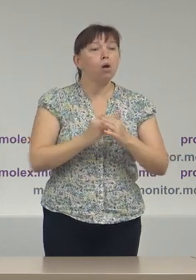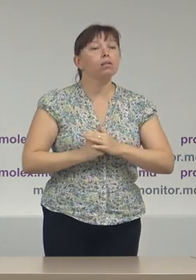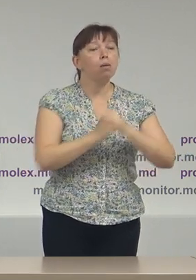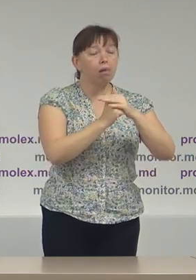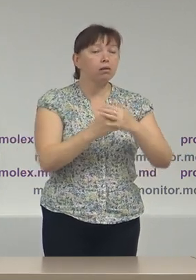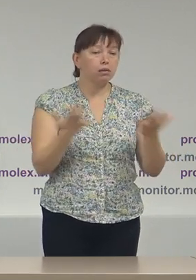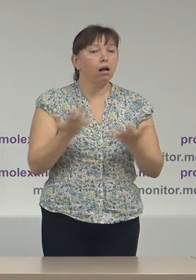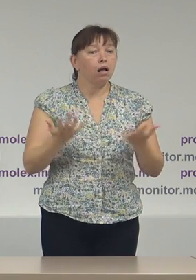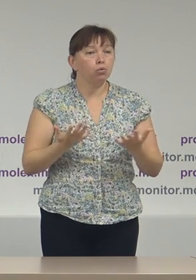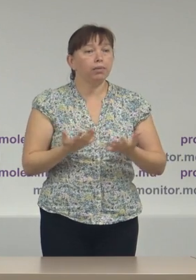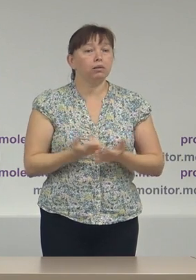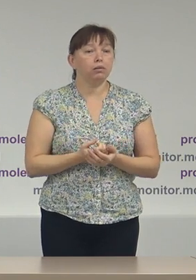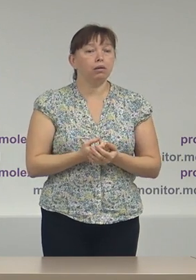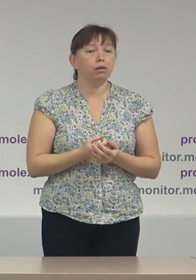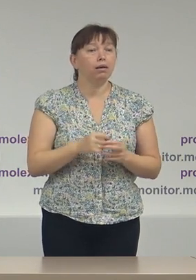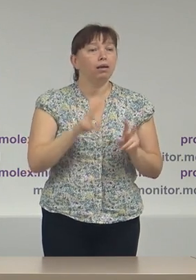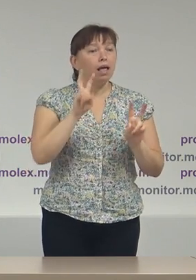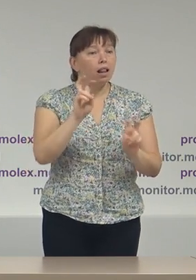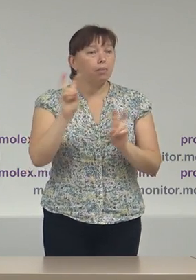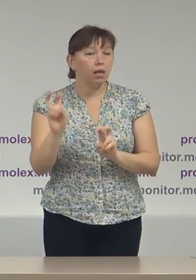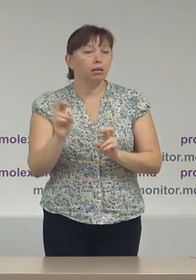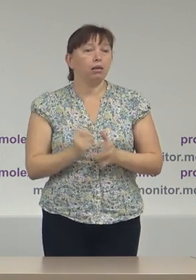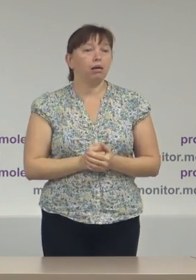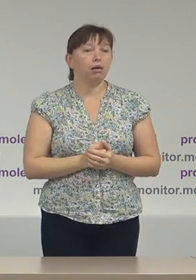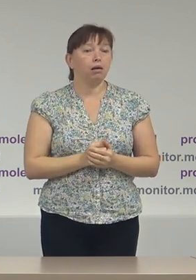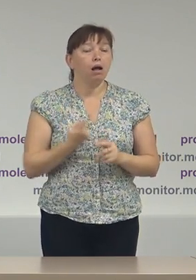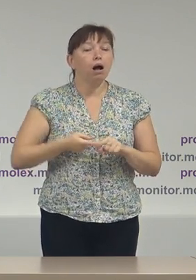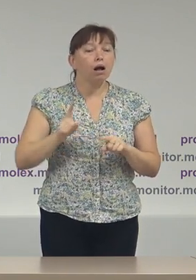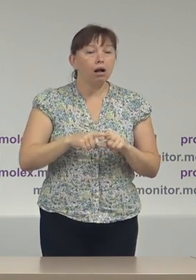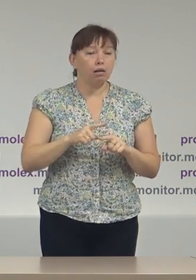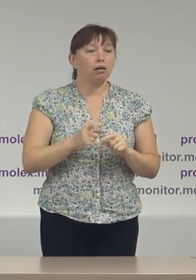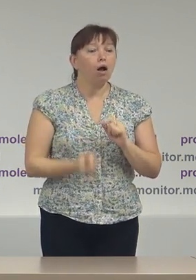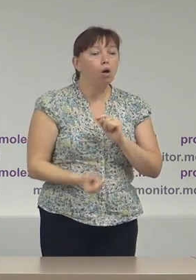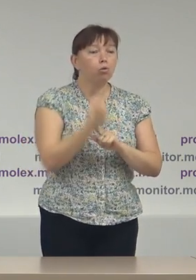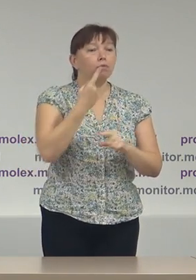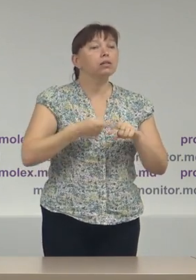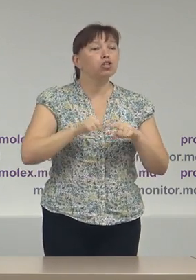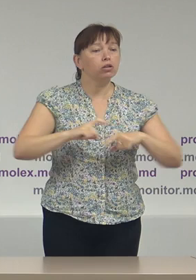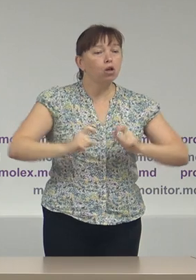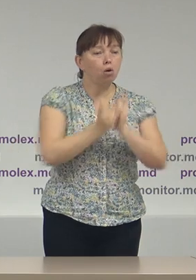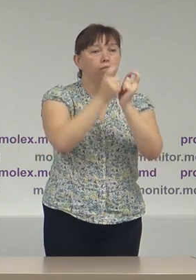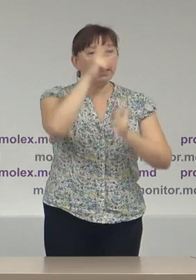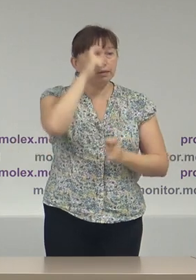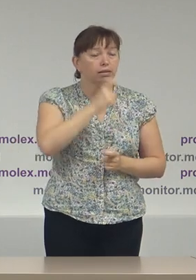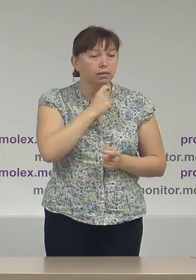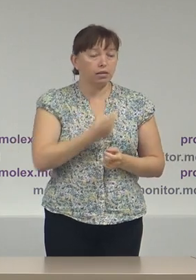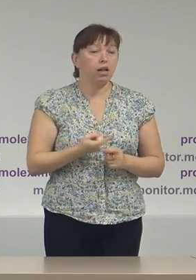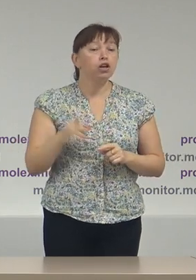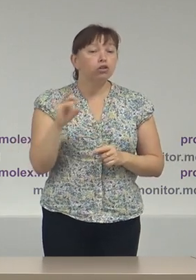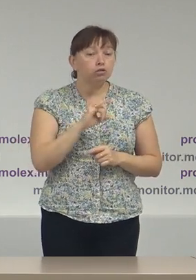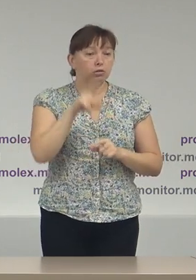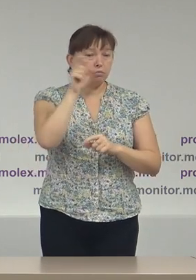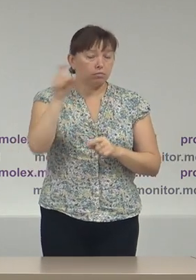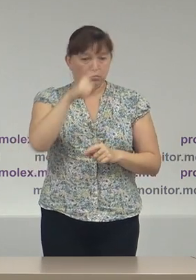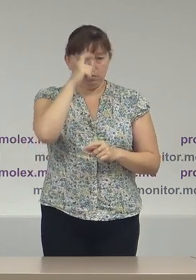anumite elemente care au provocat aceste conflicte și care pentru publicul larg